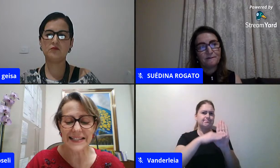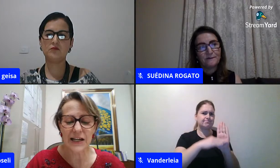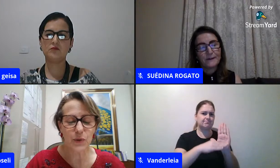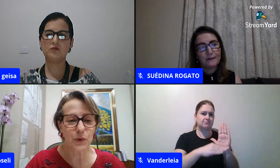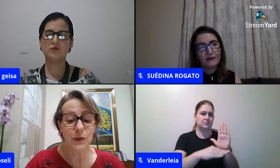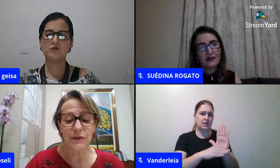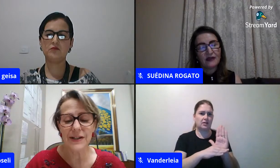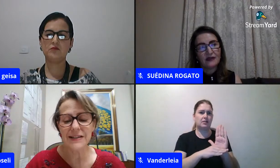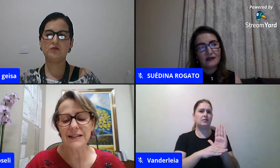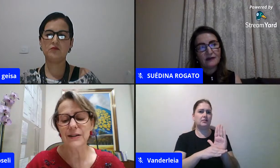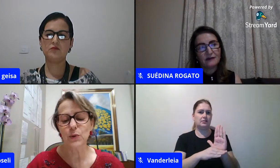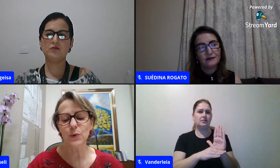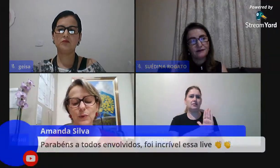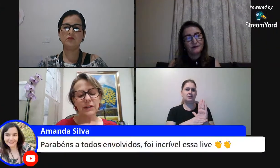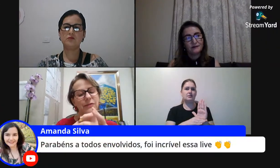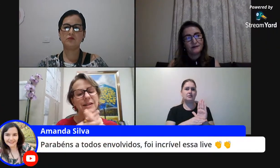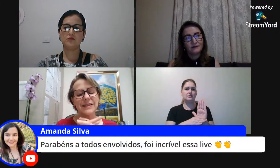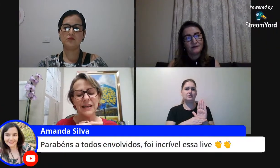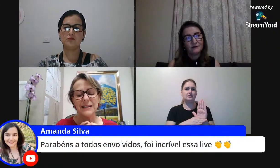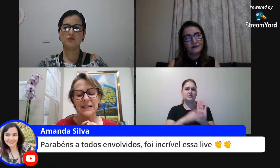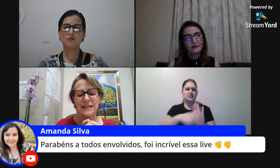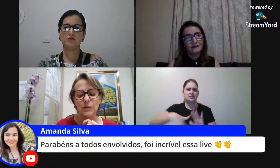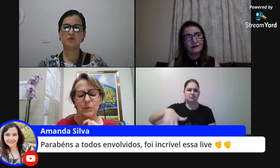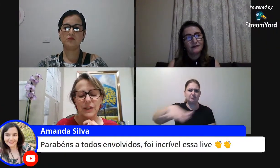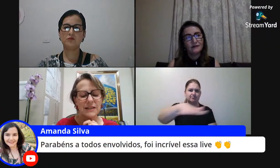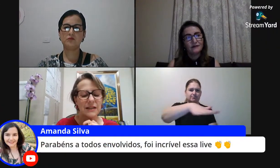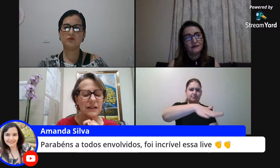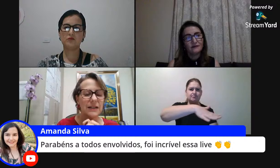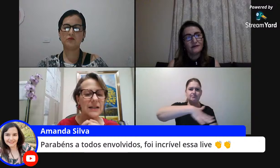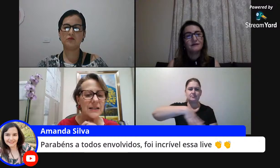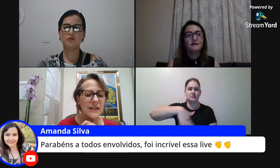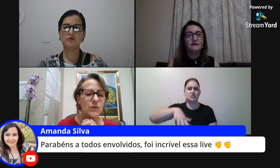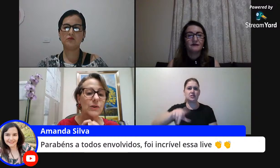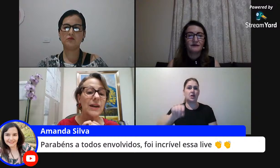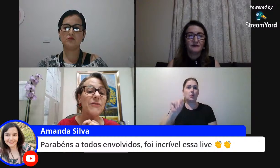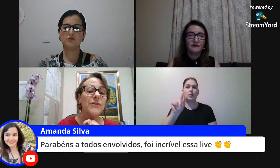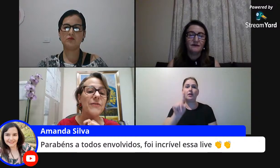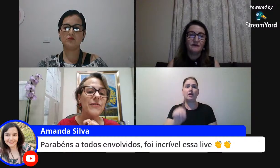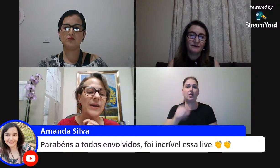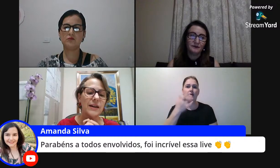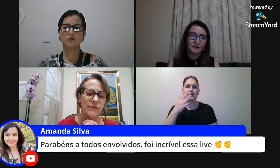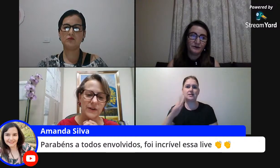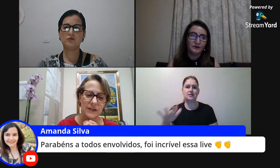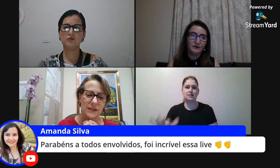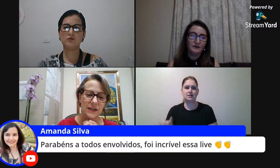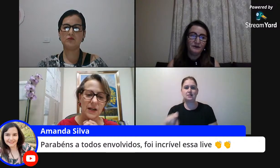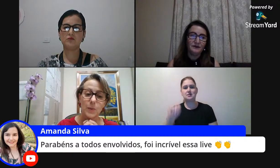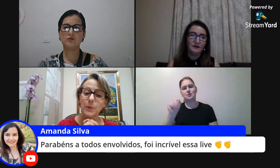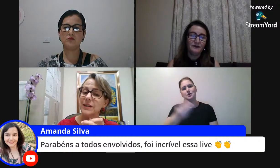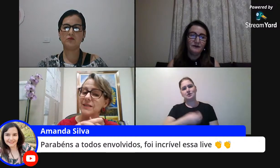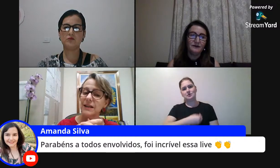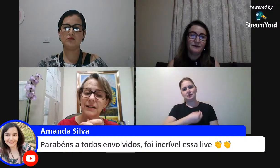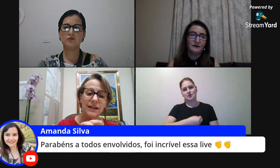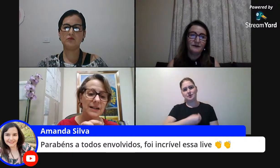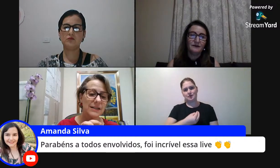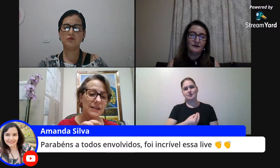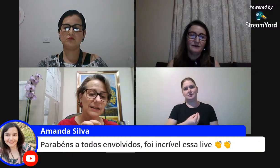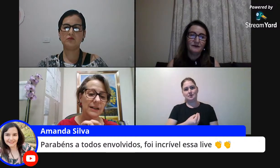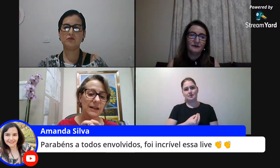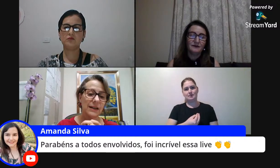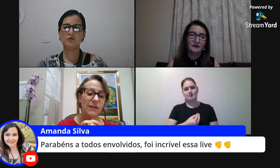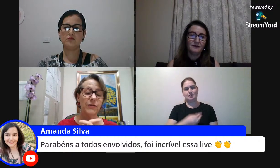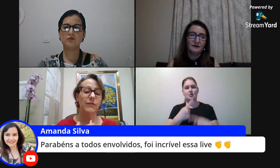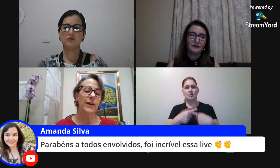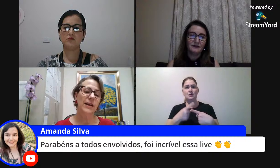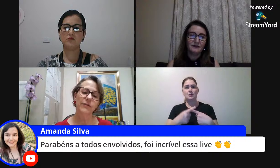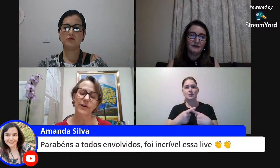essencialização e universalização do que é ser criança e do que é viver a infância porque ser criança